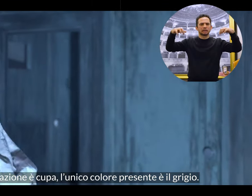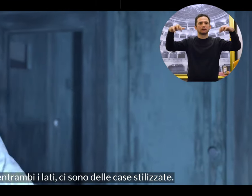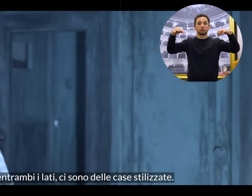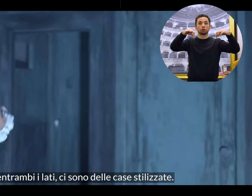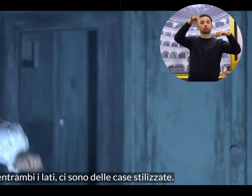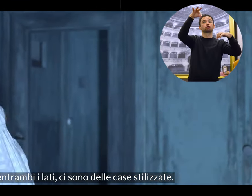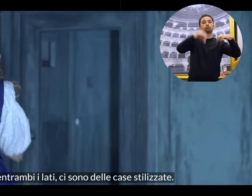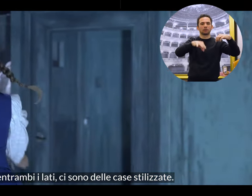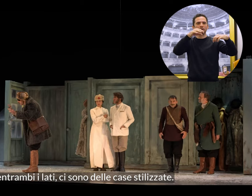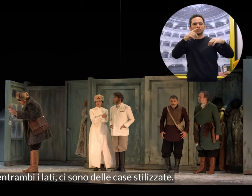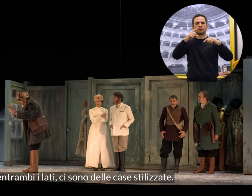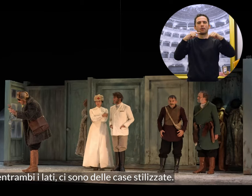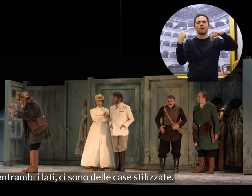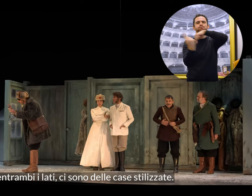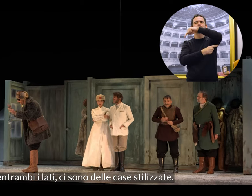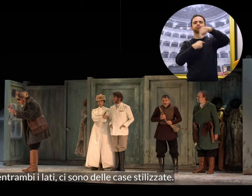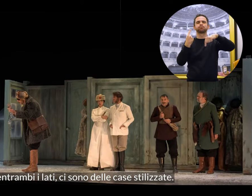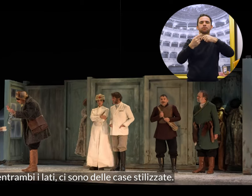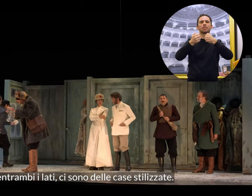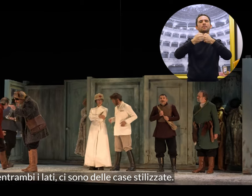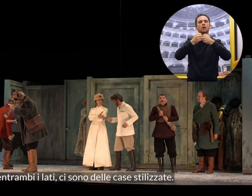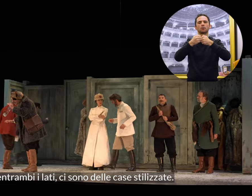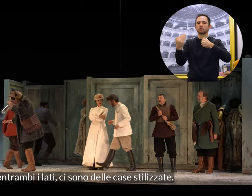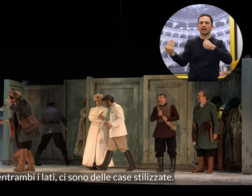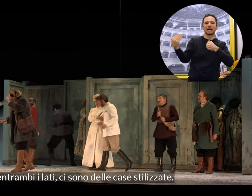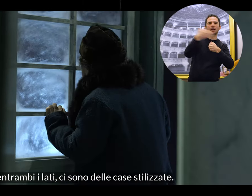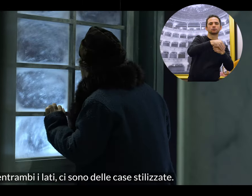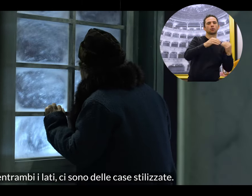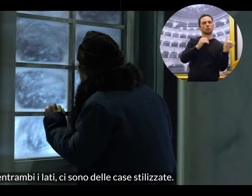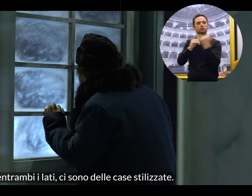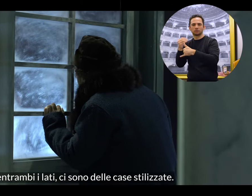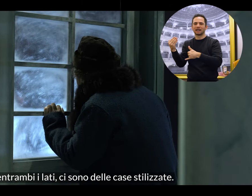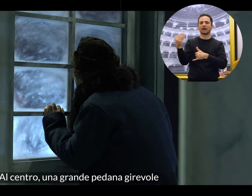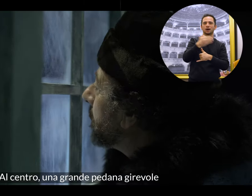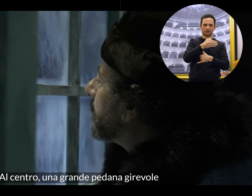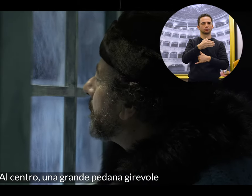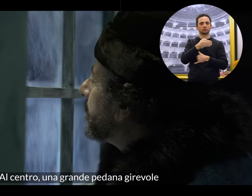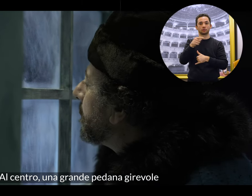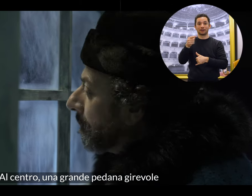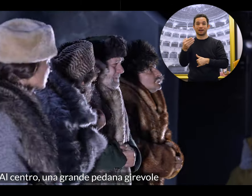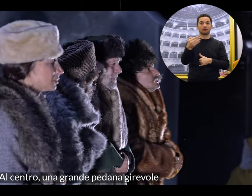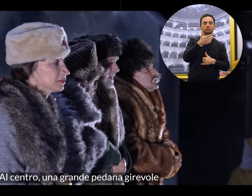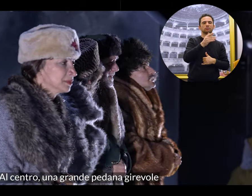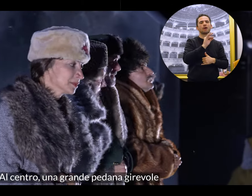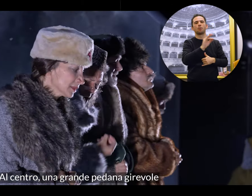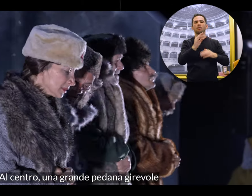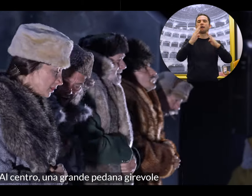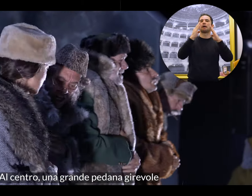Su entrambi i lati ci sono delle case stilizzate. Al centro una grande pedana